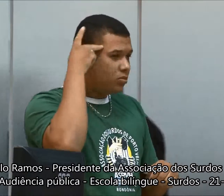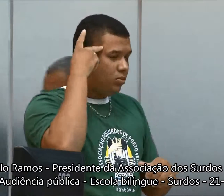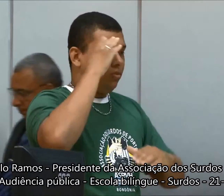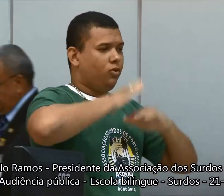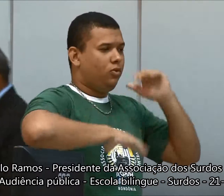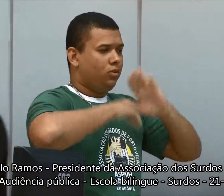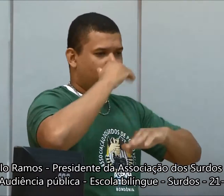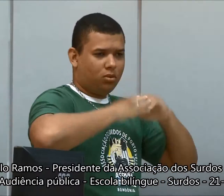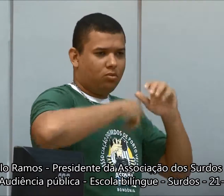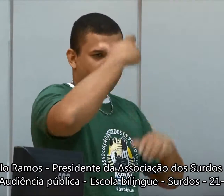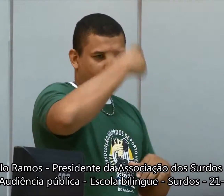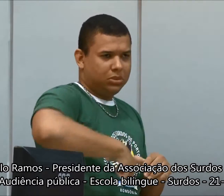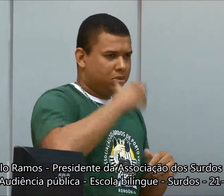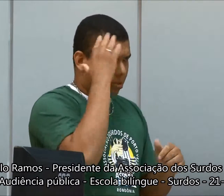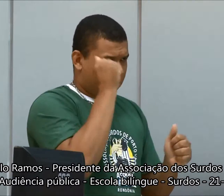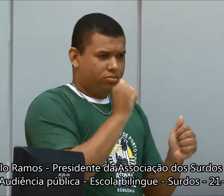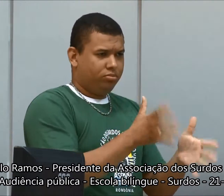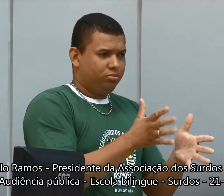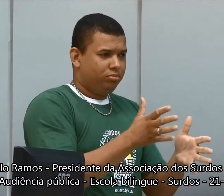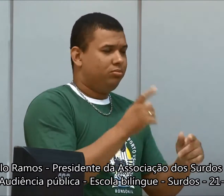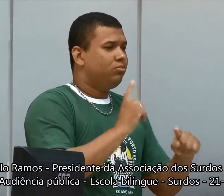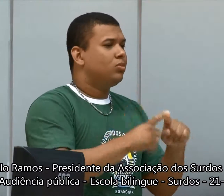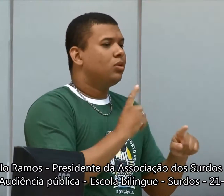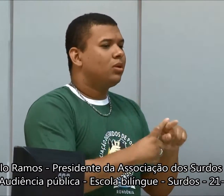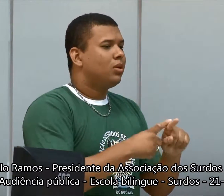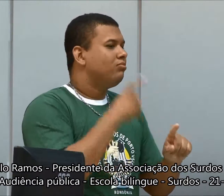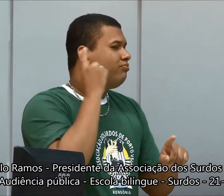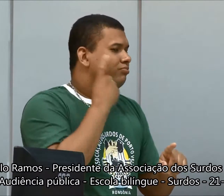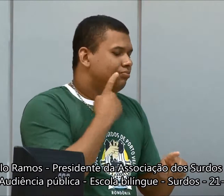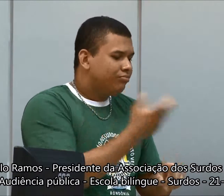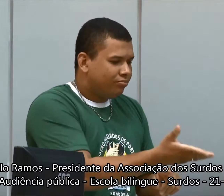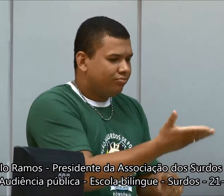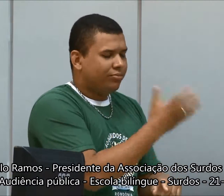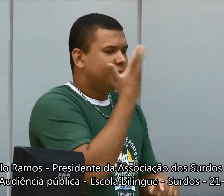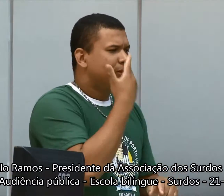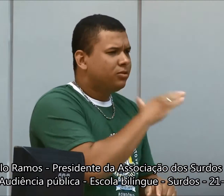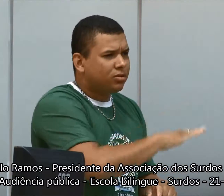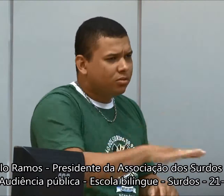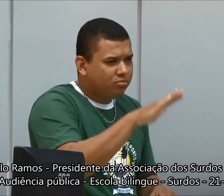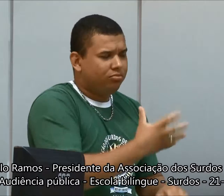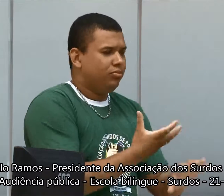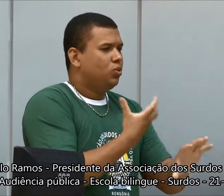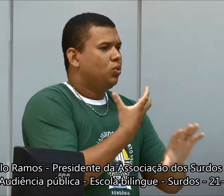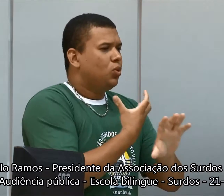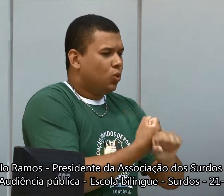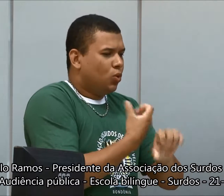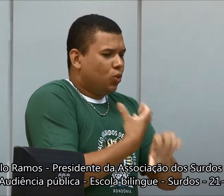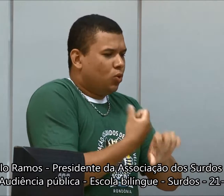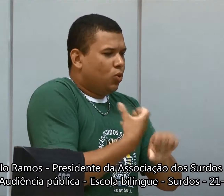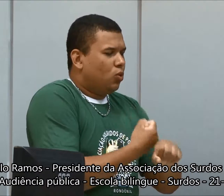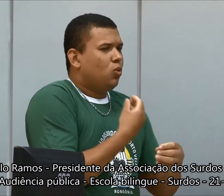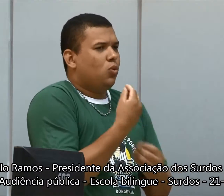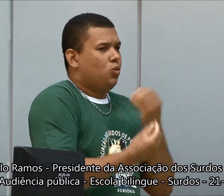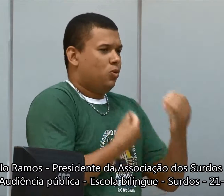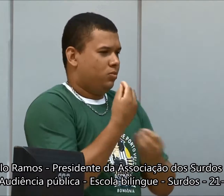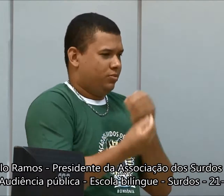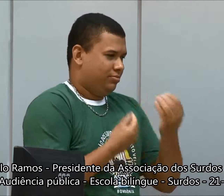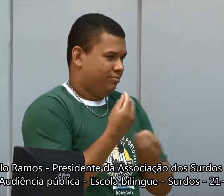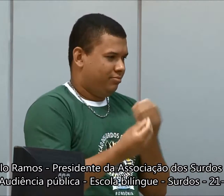melhore, melhore, para que as pessoas que estão dentro aprendam livre, para que as crianças surdas, elas adquiram